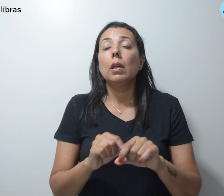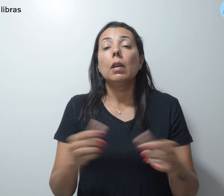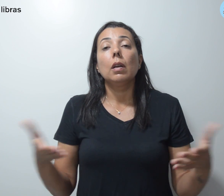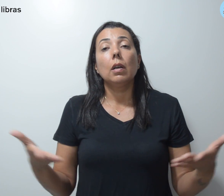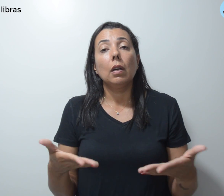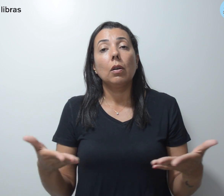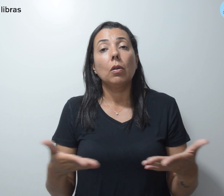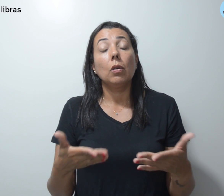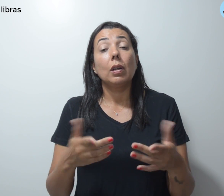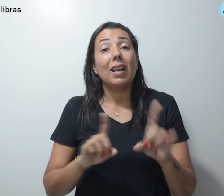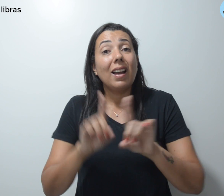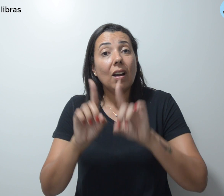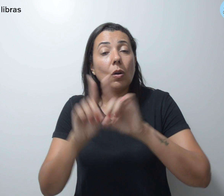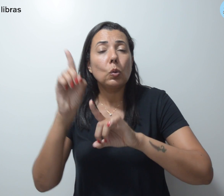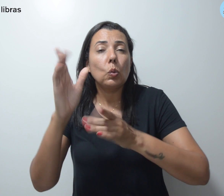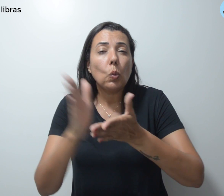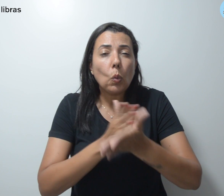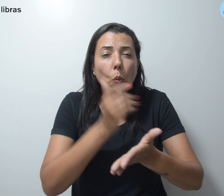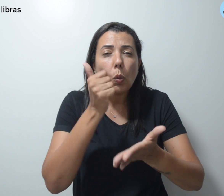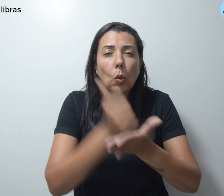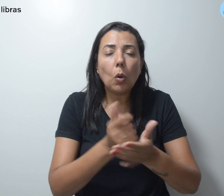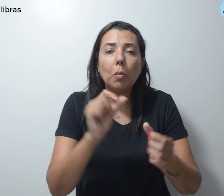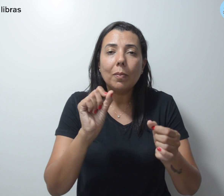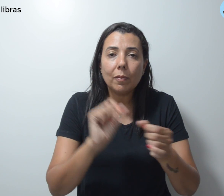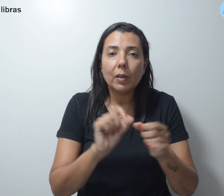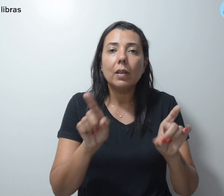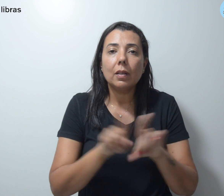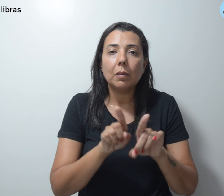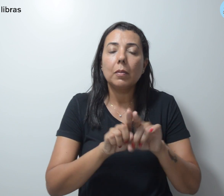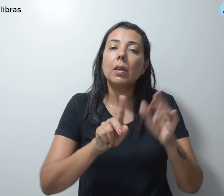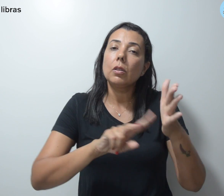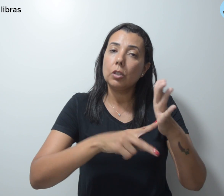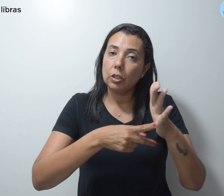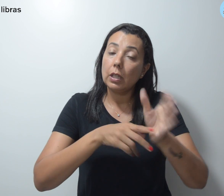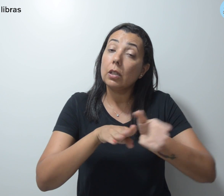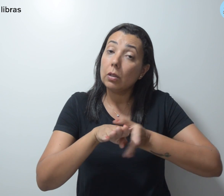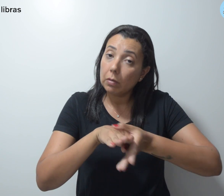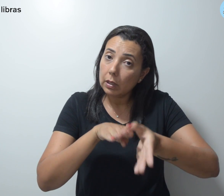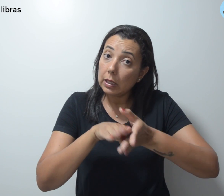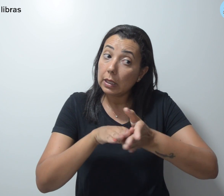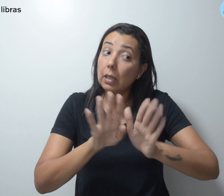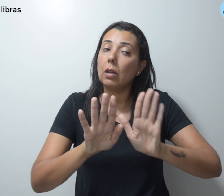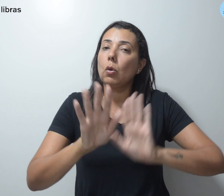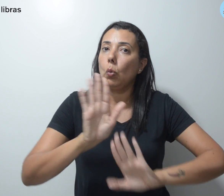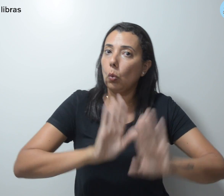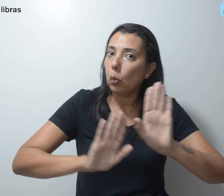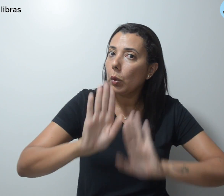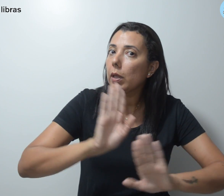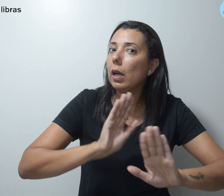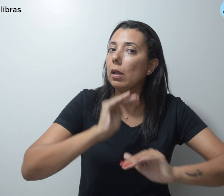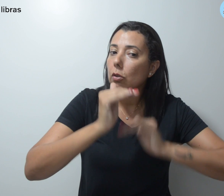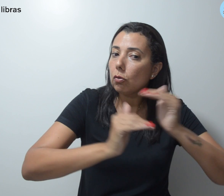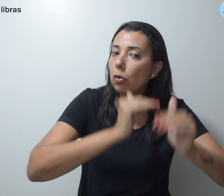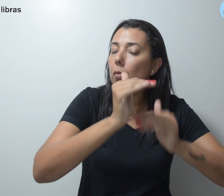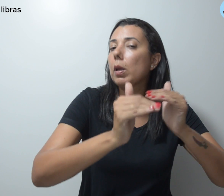alto número de golpes aplicado, o Simpro orienta cautela no desenrolar do processo.